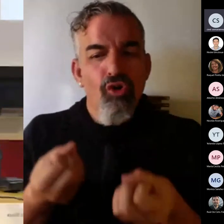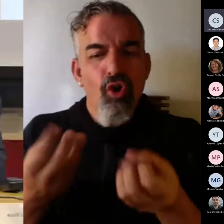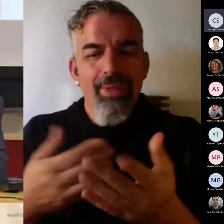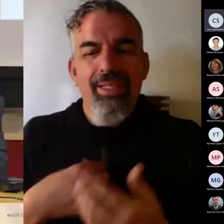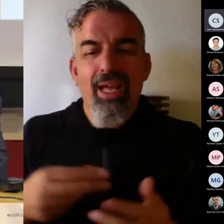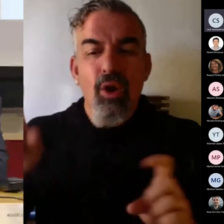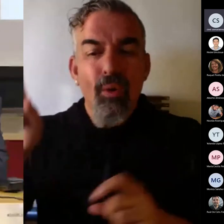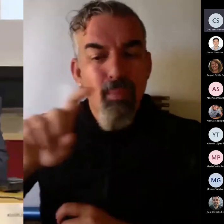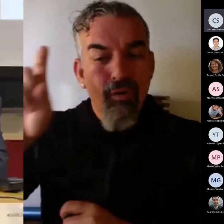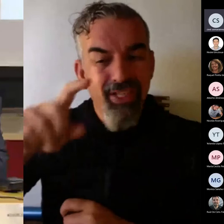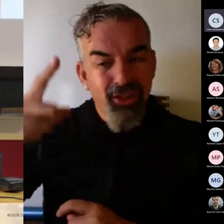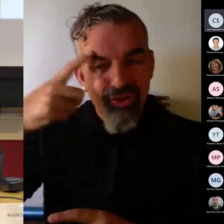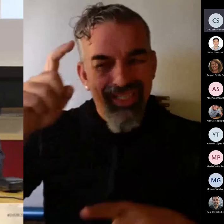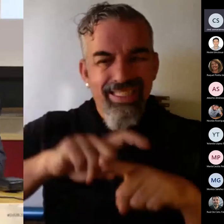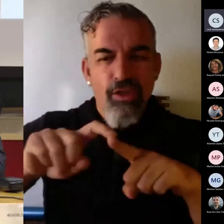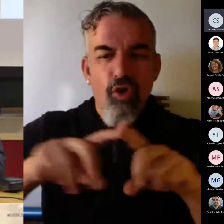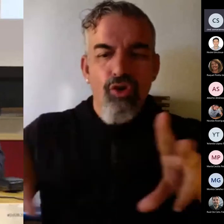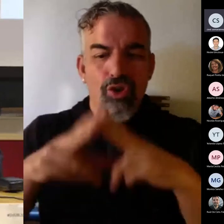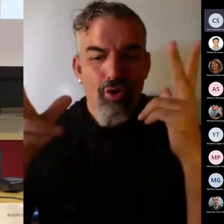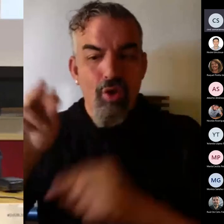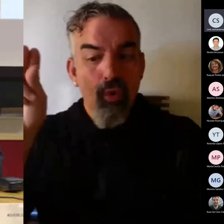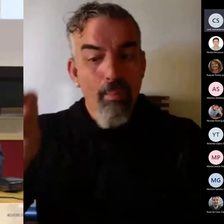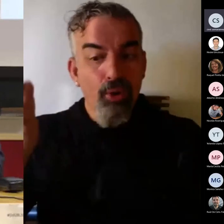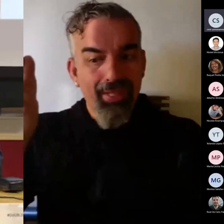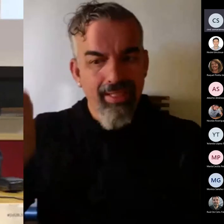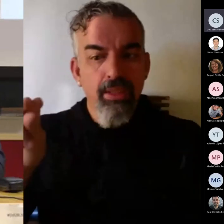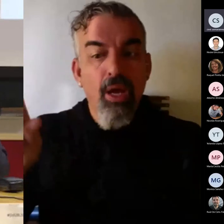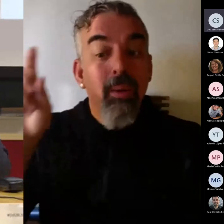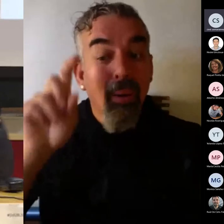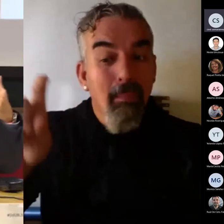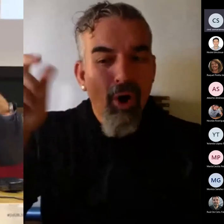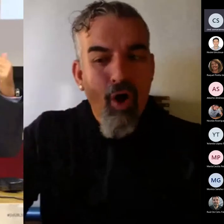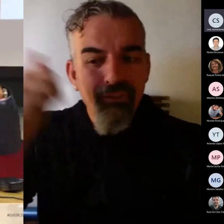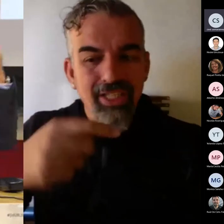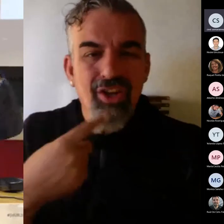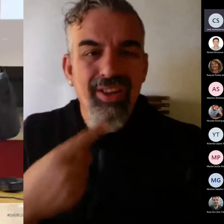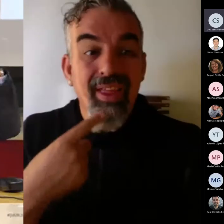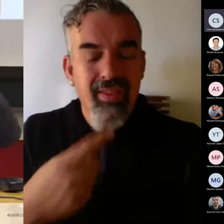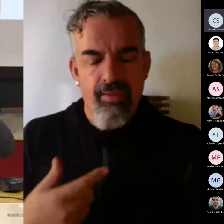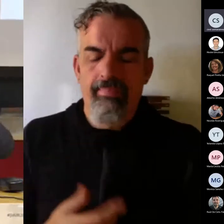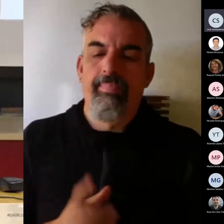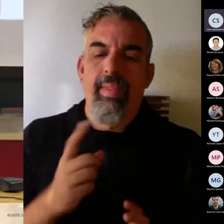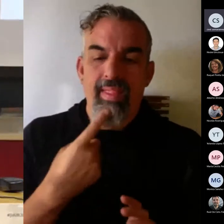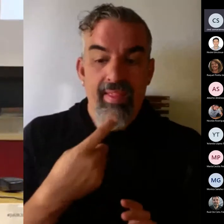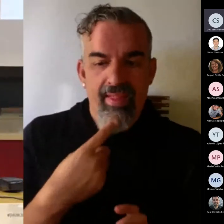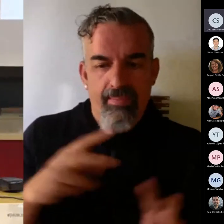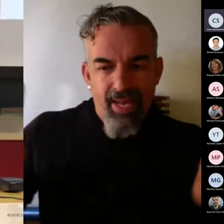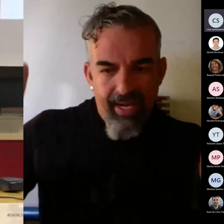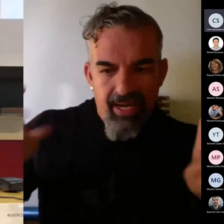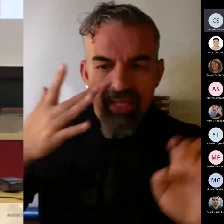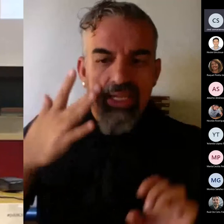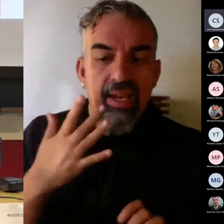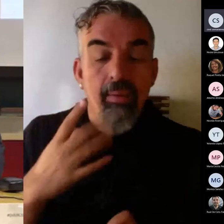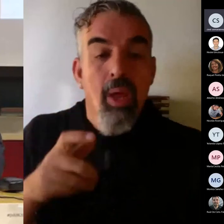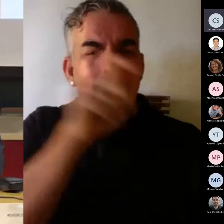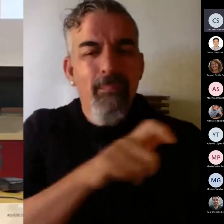de un profesor de psicología social de la Complu que decía, los psicólogos, Aula también,